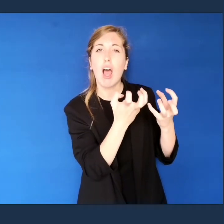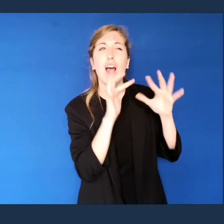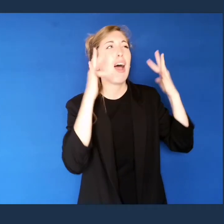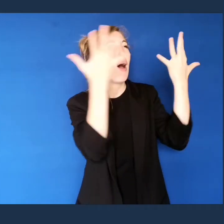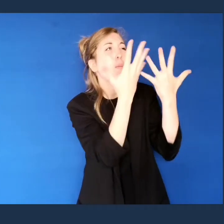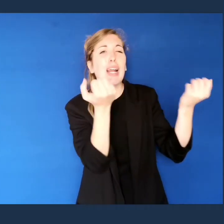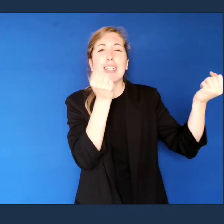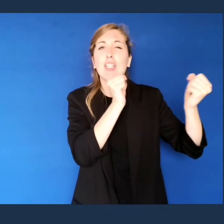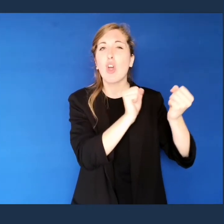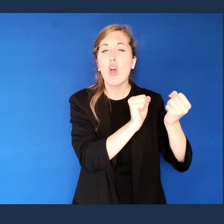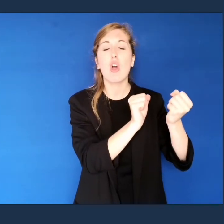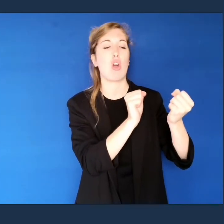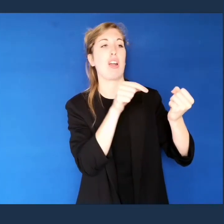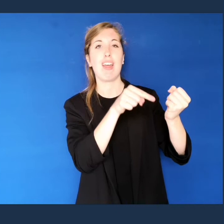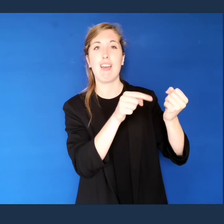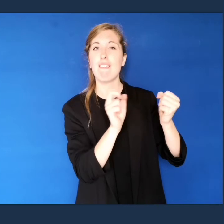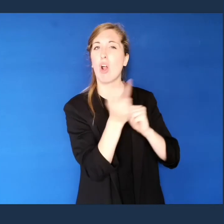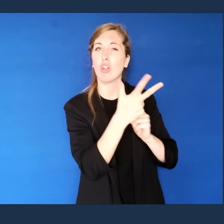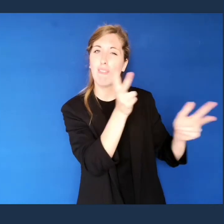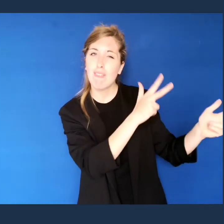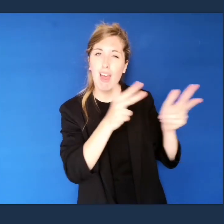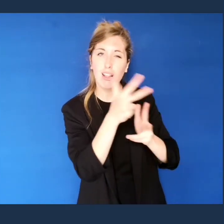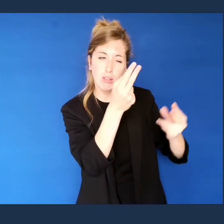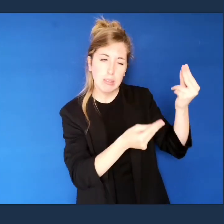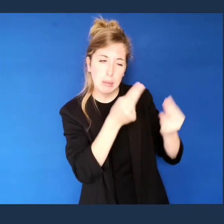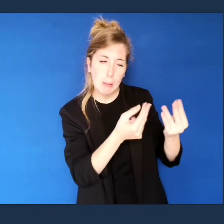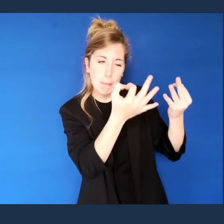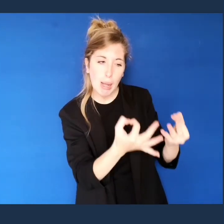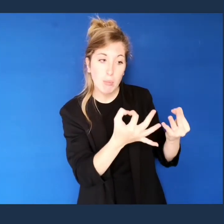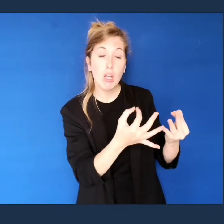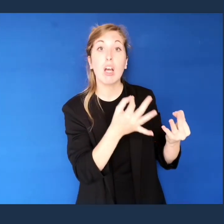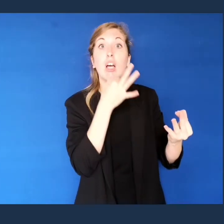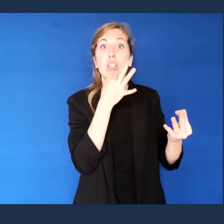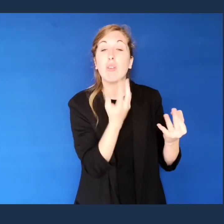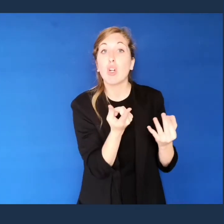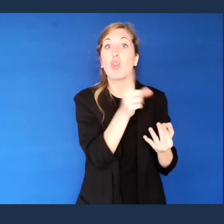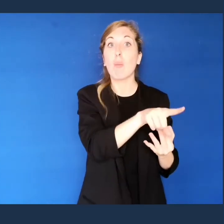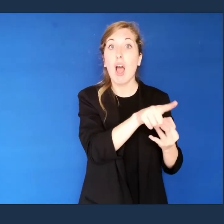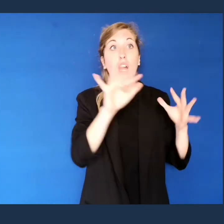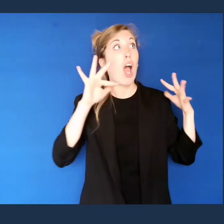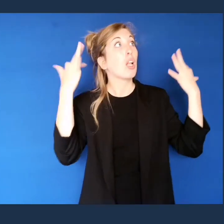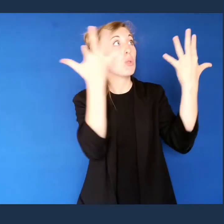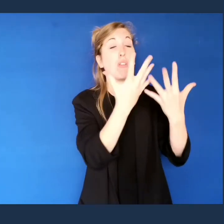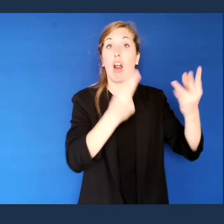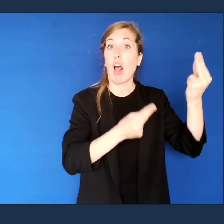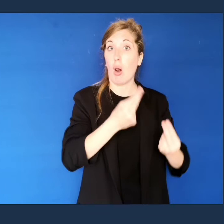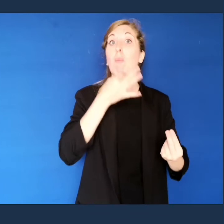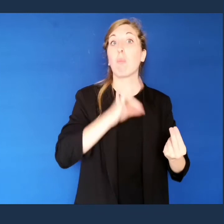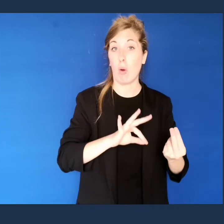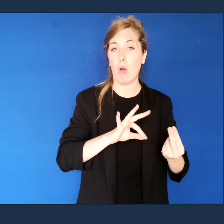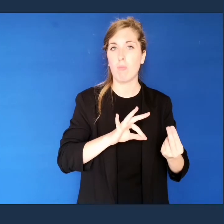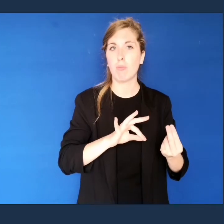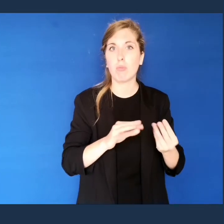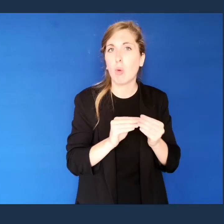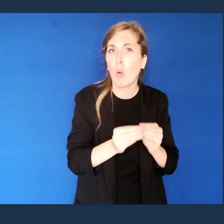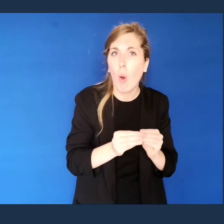certo luogo, sarebbe riuscito a calcolare esattamente lo stato dell'atmosfera per il giorno dopo. Come?